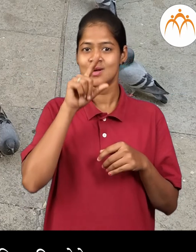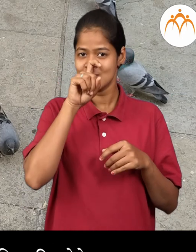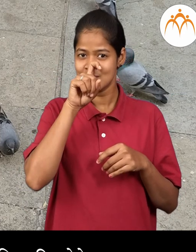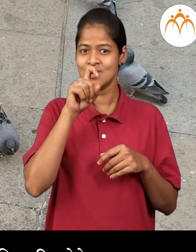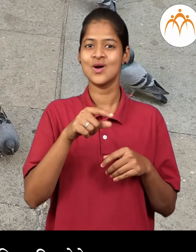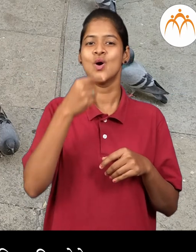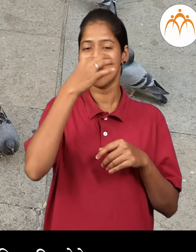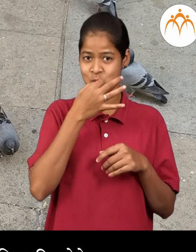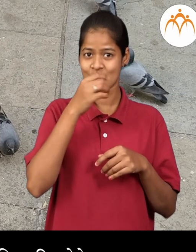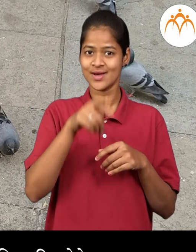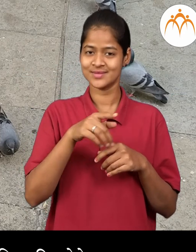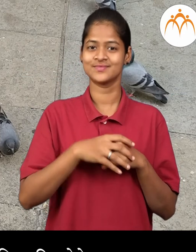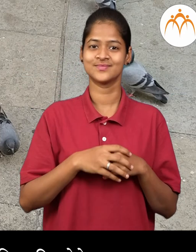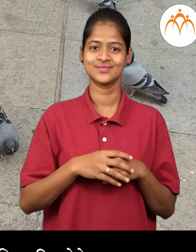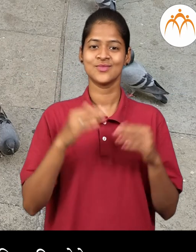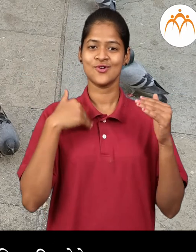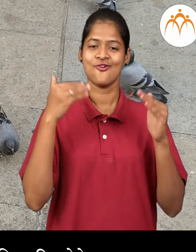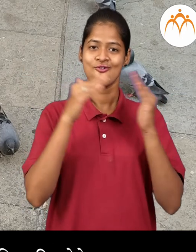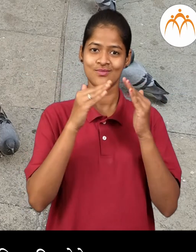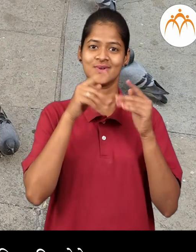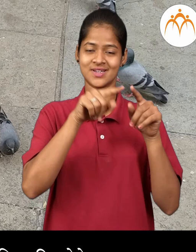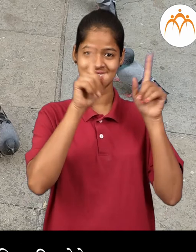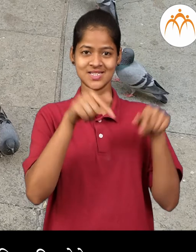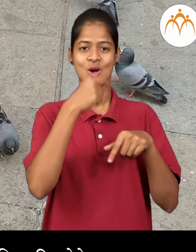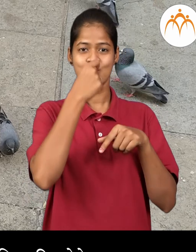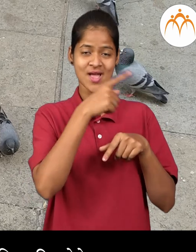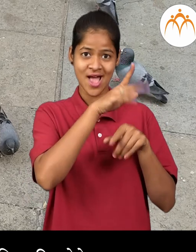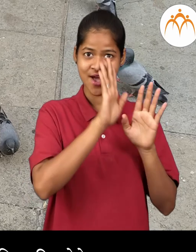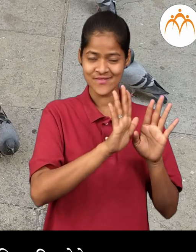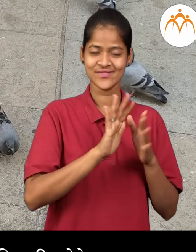अमचा घराचा खिडकीत यते